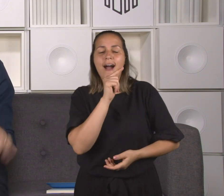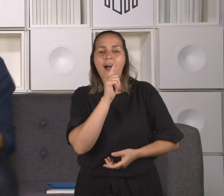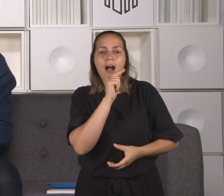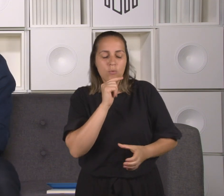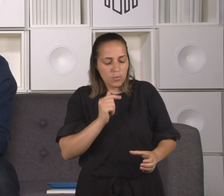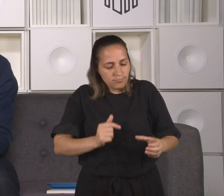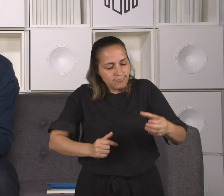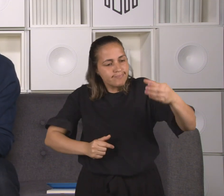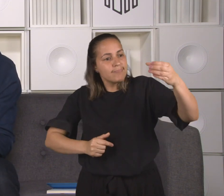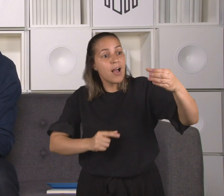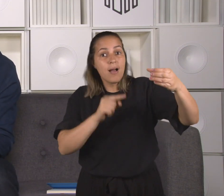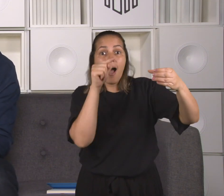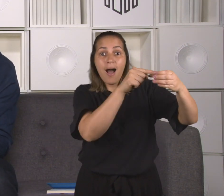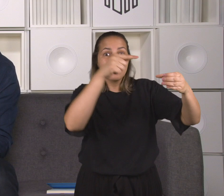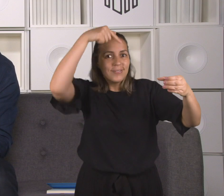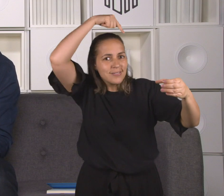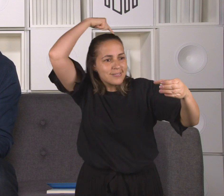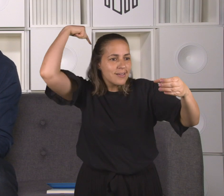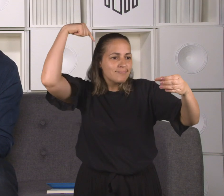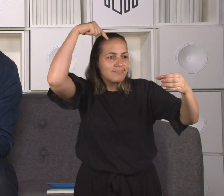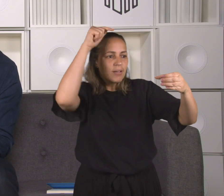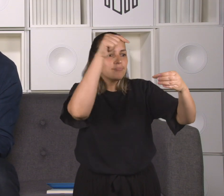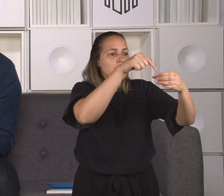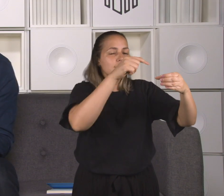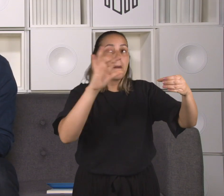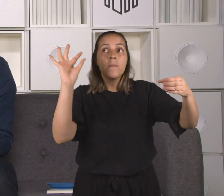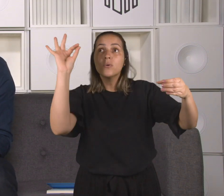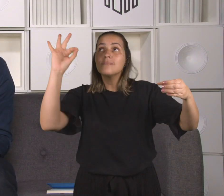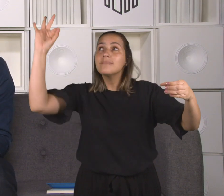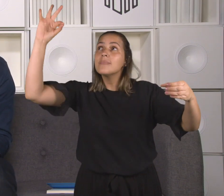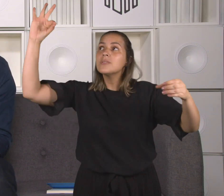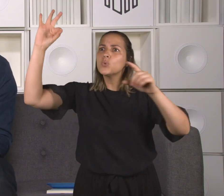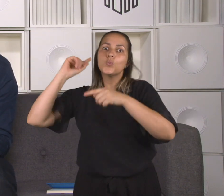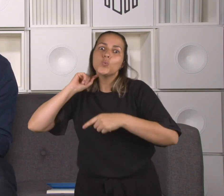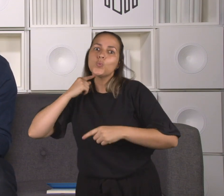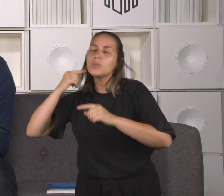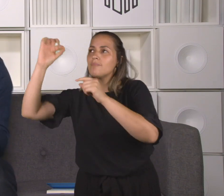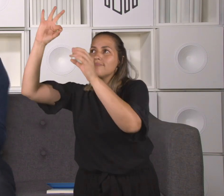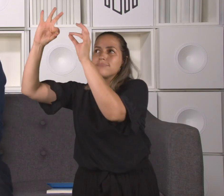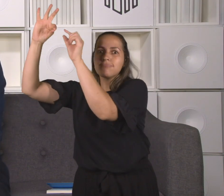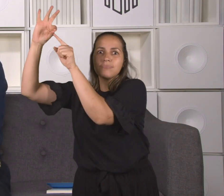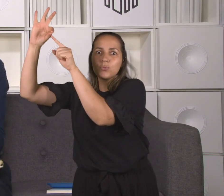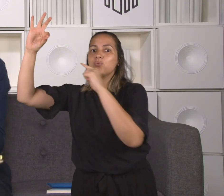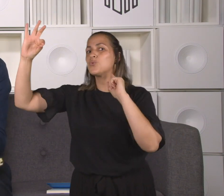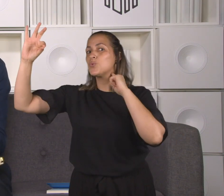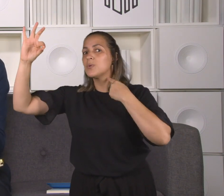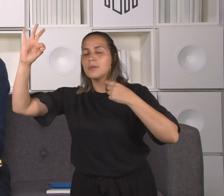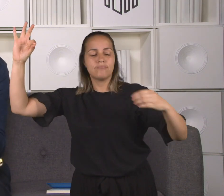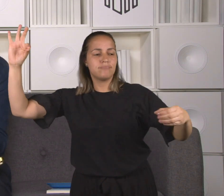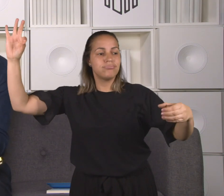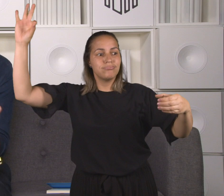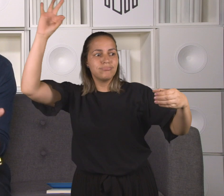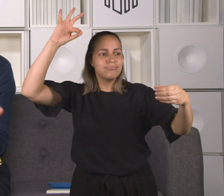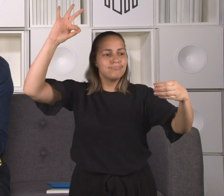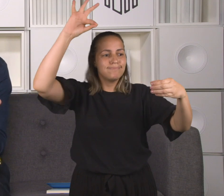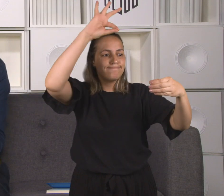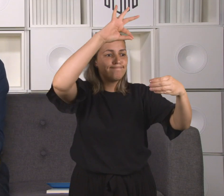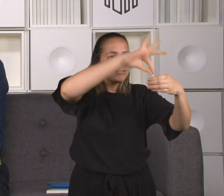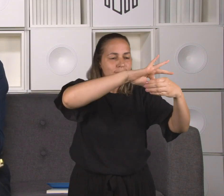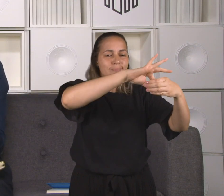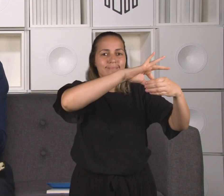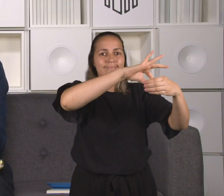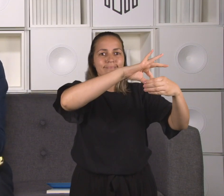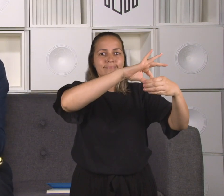Ou a água benta seria contaminada e se tornaria profana? A mosca dentro da água benta,